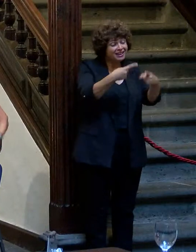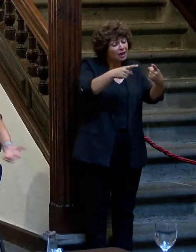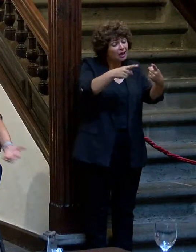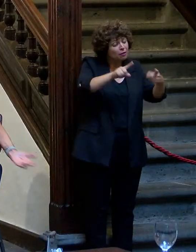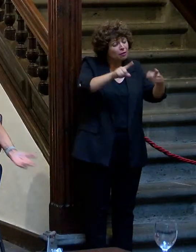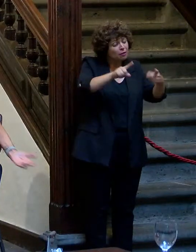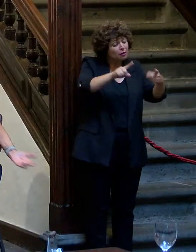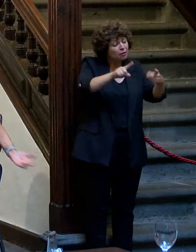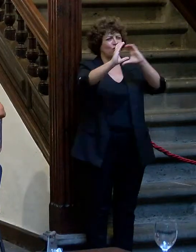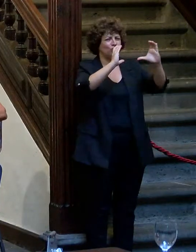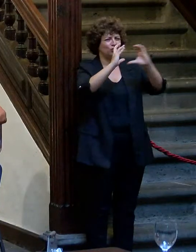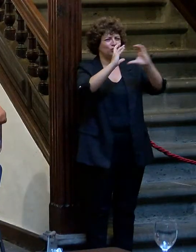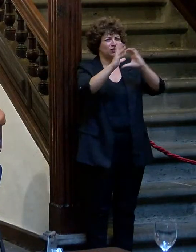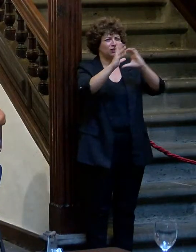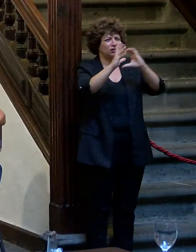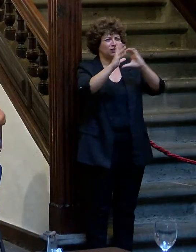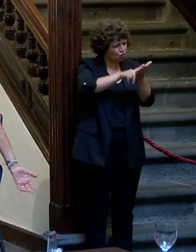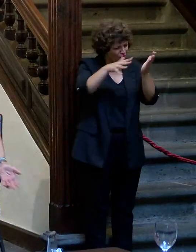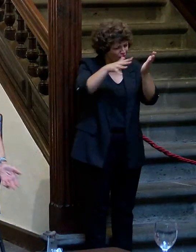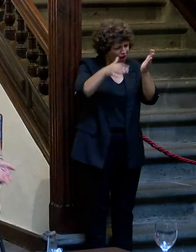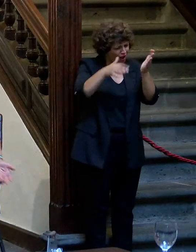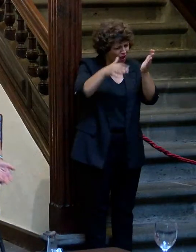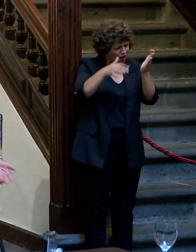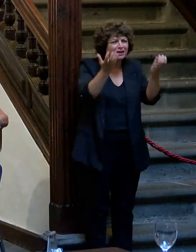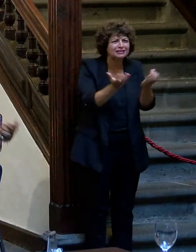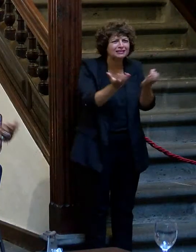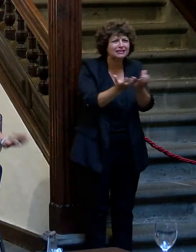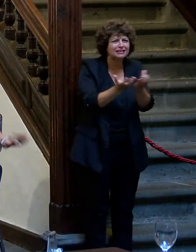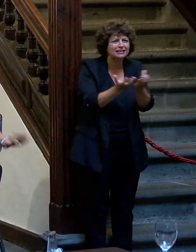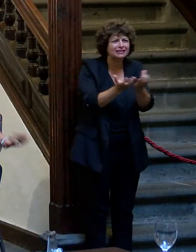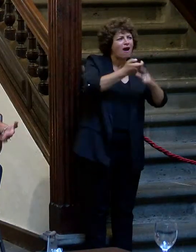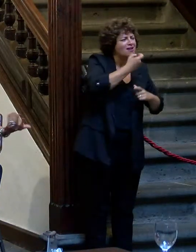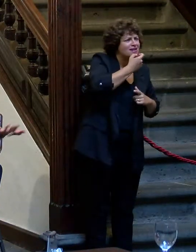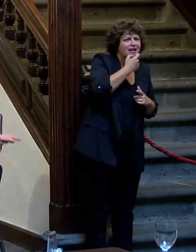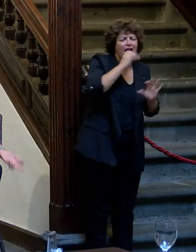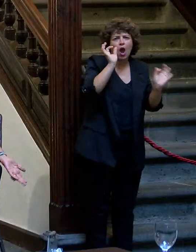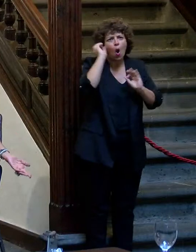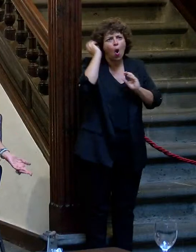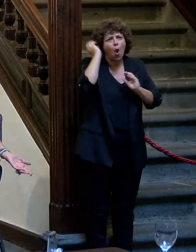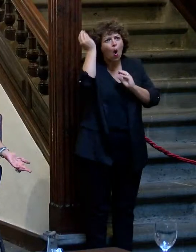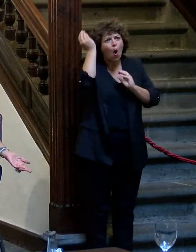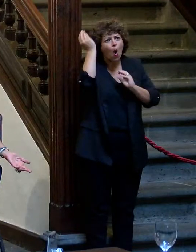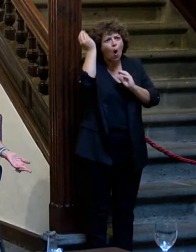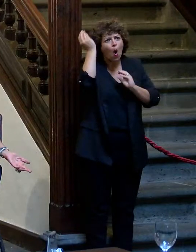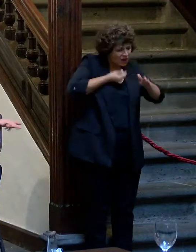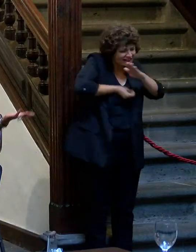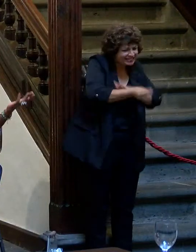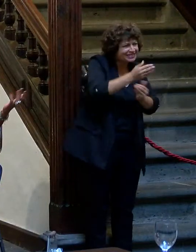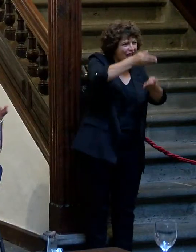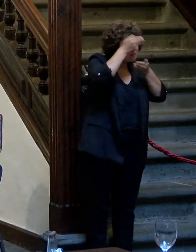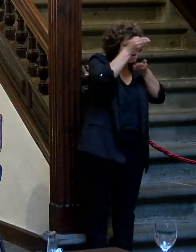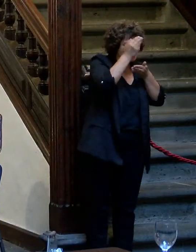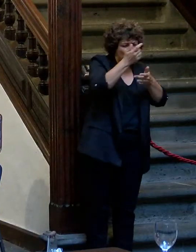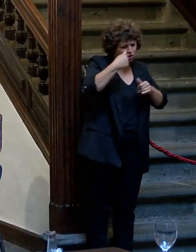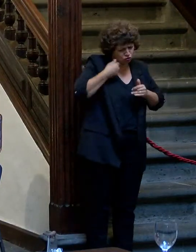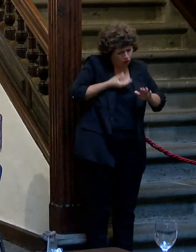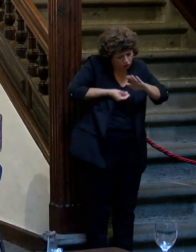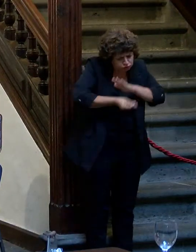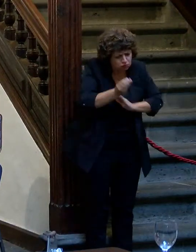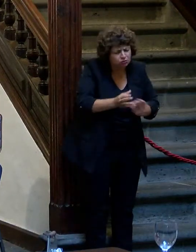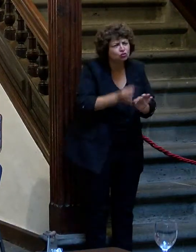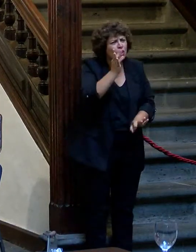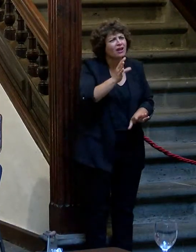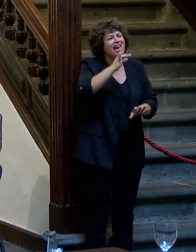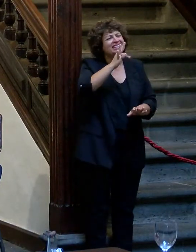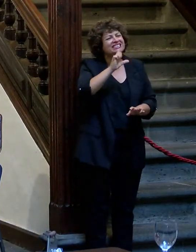una forma de comunicación y es un lenguaje universal y no importa que entiendas inglés o árabe. Yo nací en Marruecos, tuve la suerte de nacer en Marruecos, en Tánger,